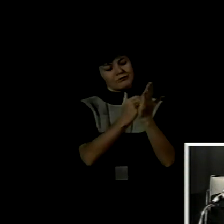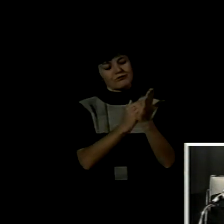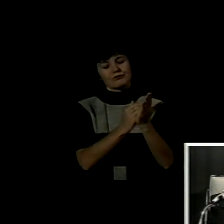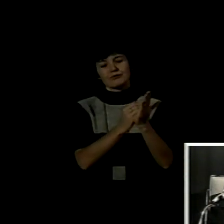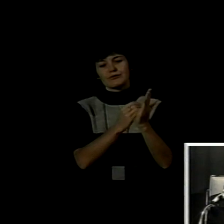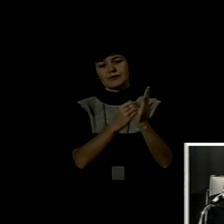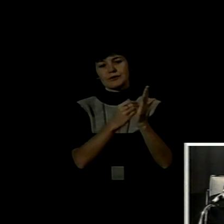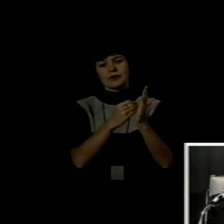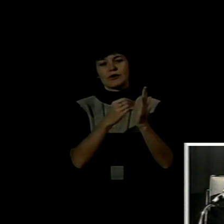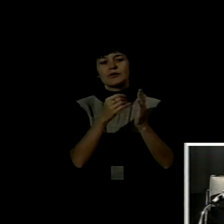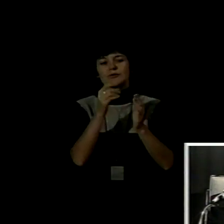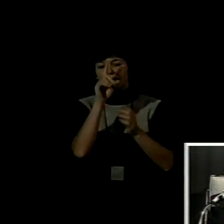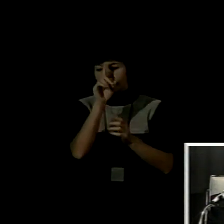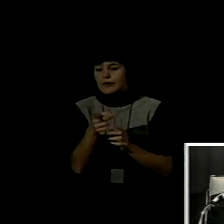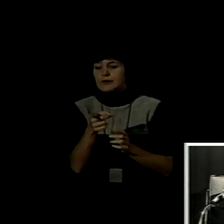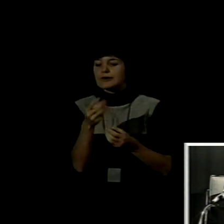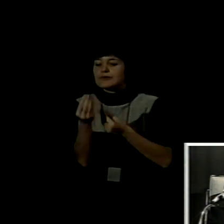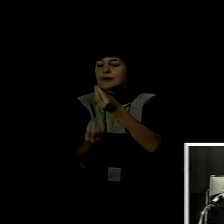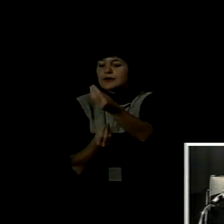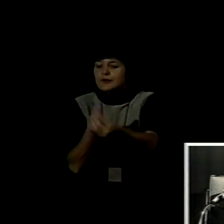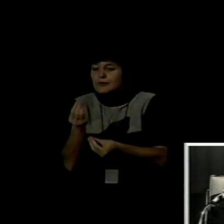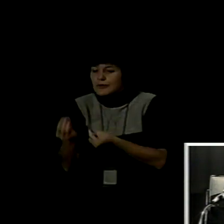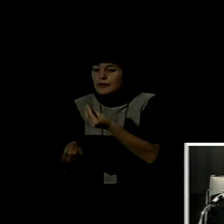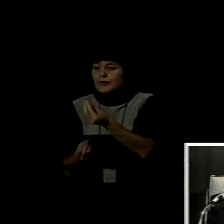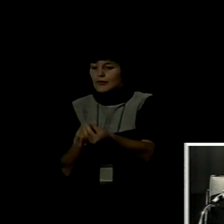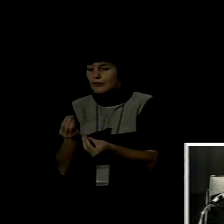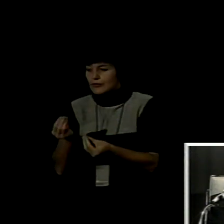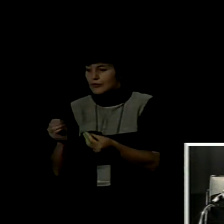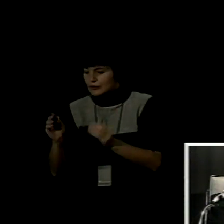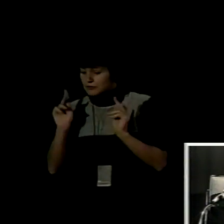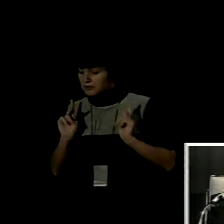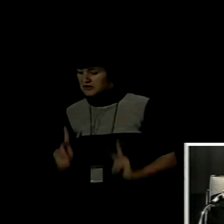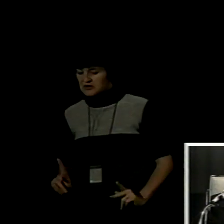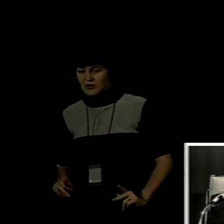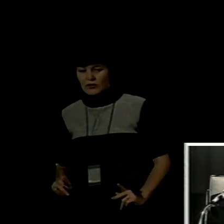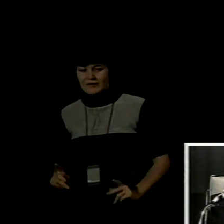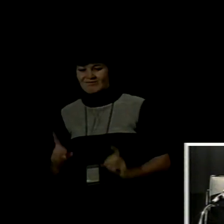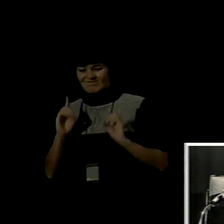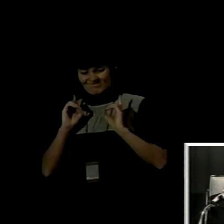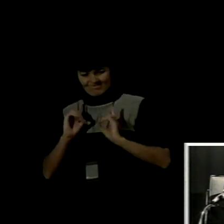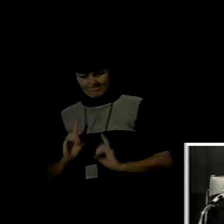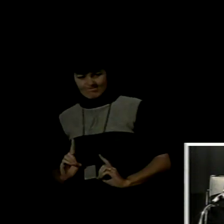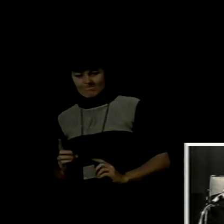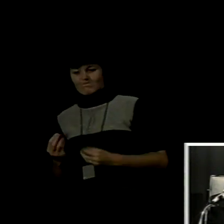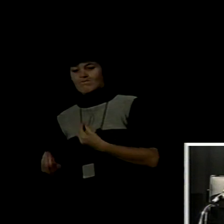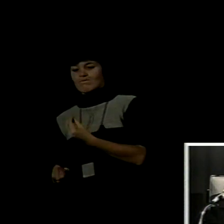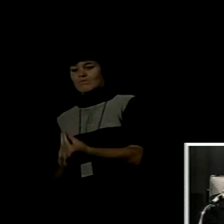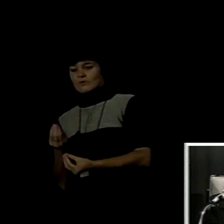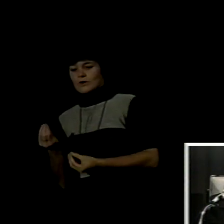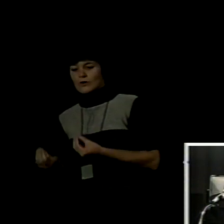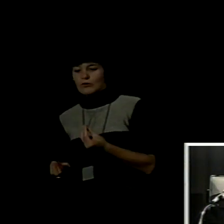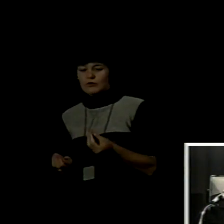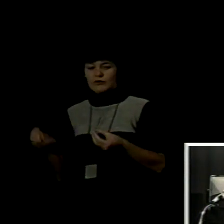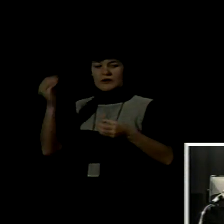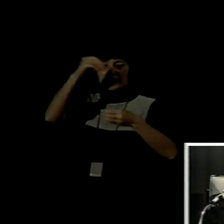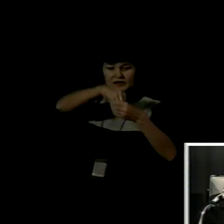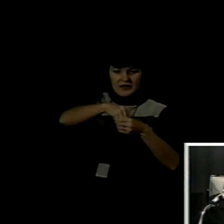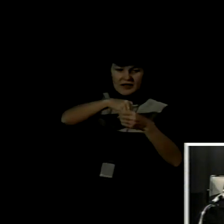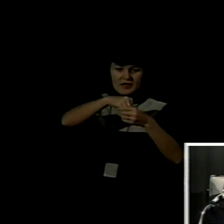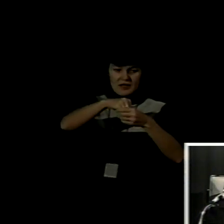de las personas con discapacidad. Y a nosotros nos llama la atención que en este documento de esa fecha